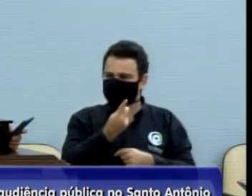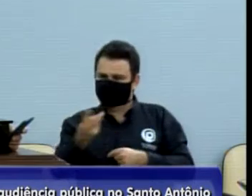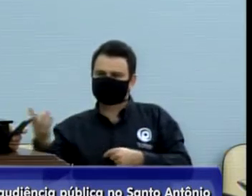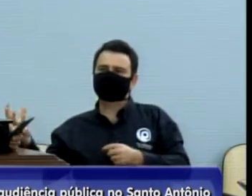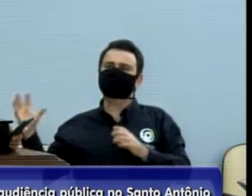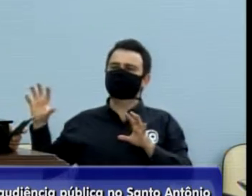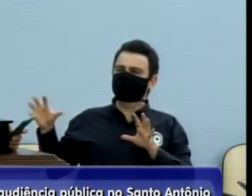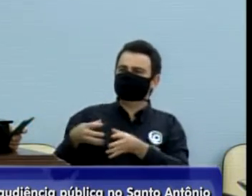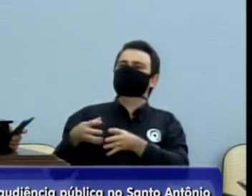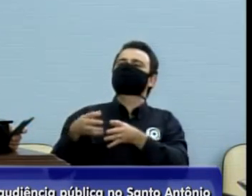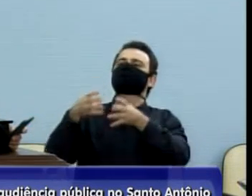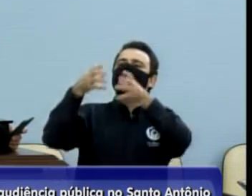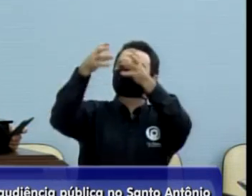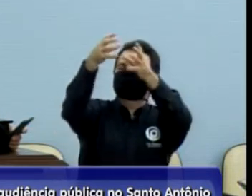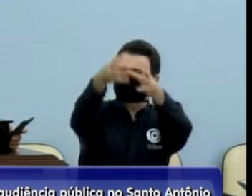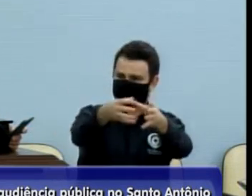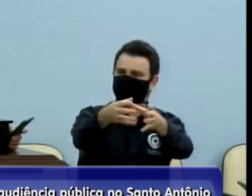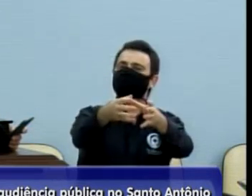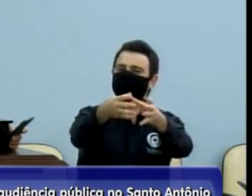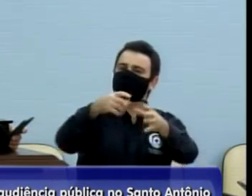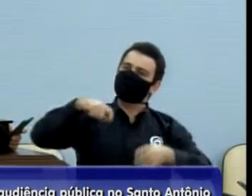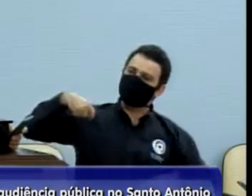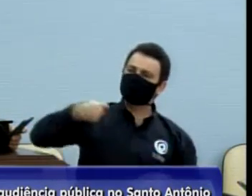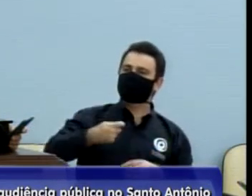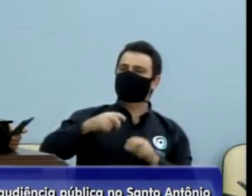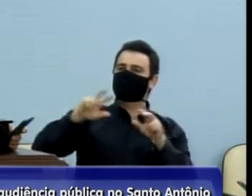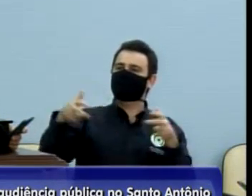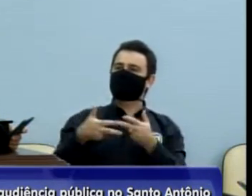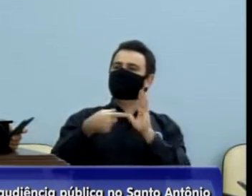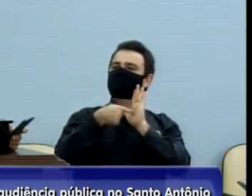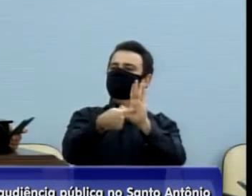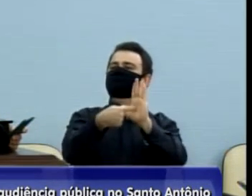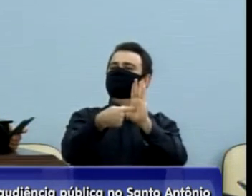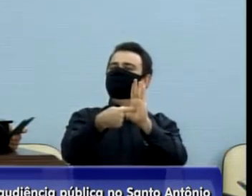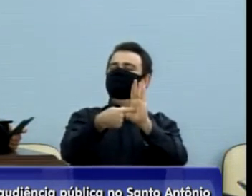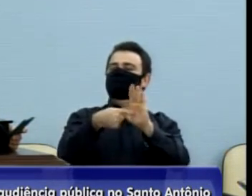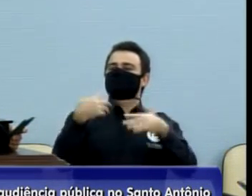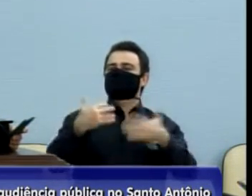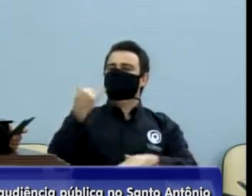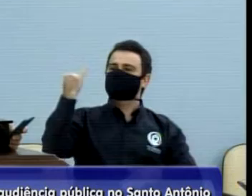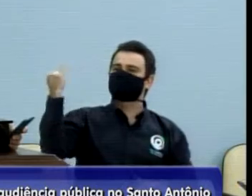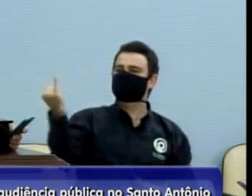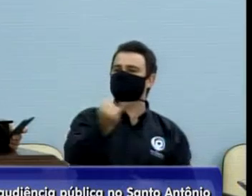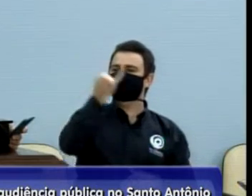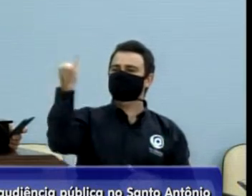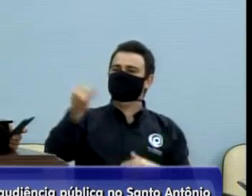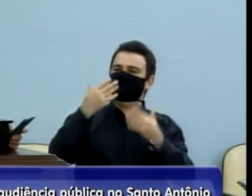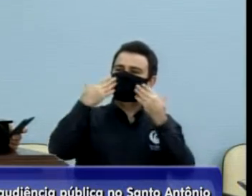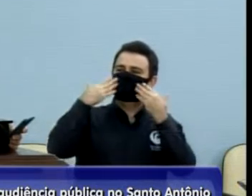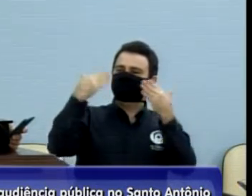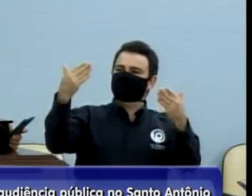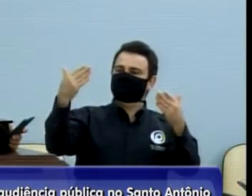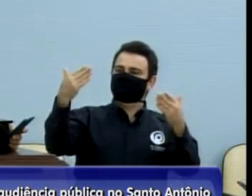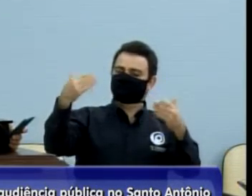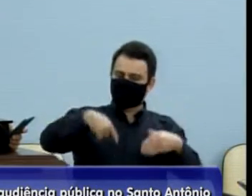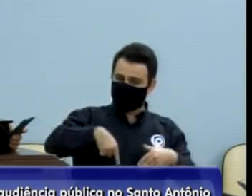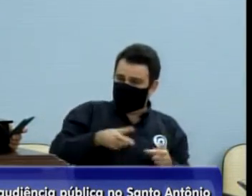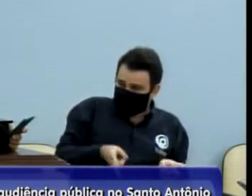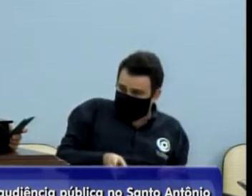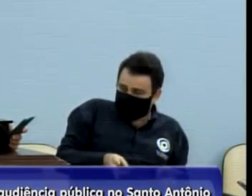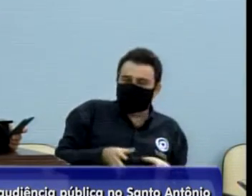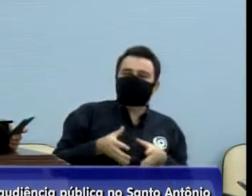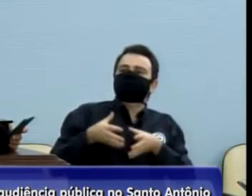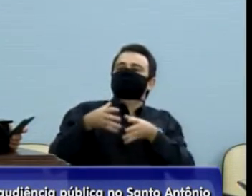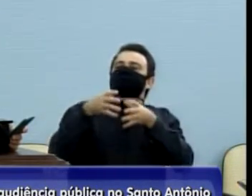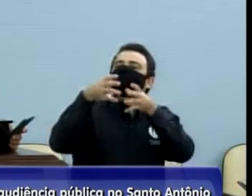eu acho que isso tem uma importância muito grande, a Câmara sai do seu espaço e vai até a região norte,